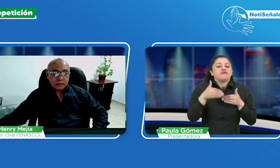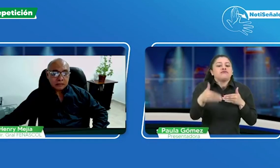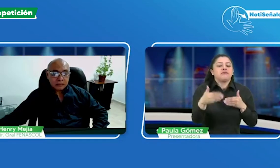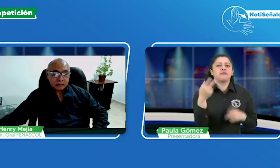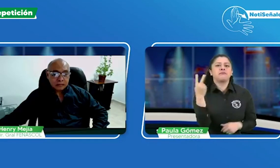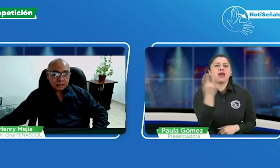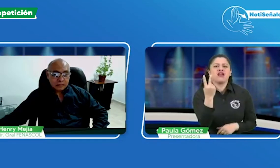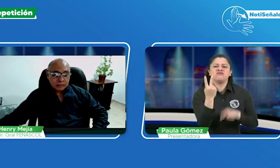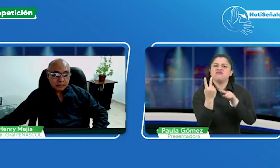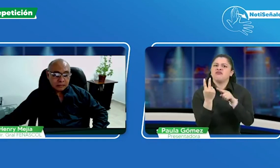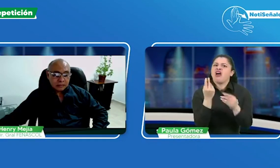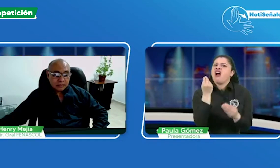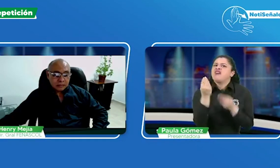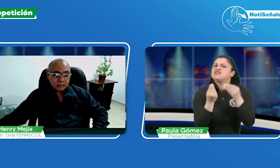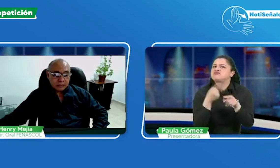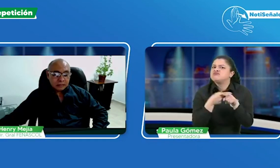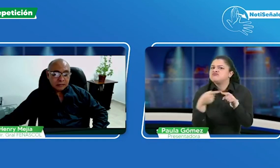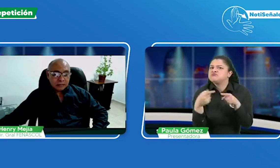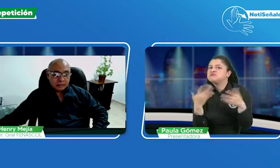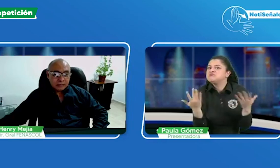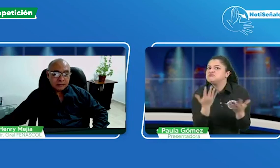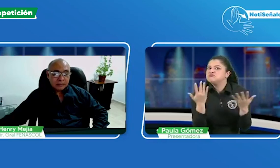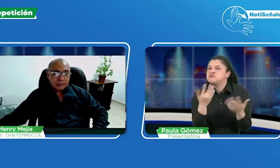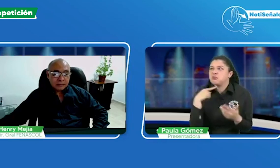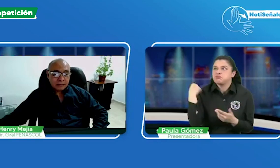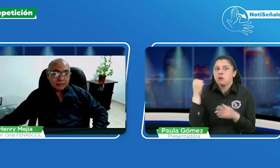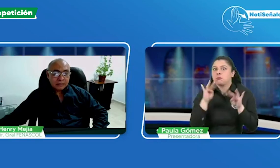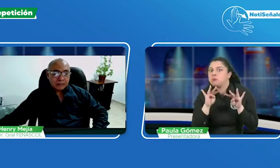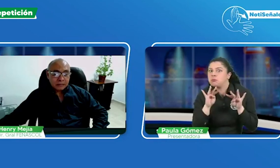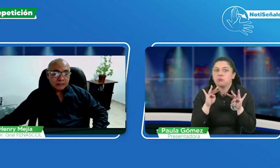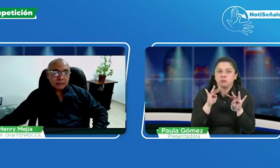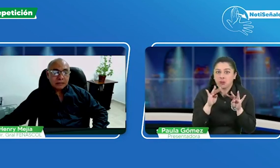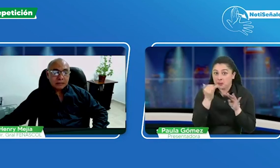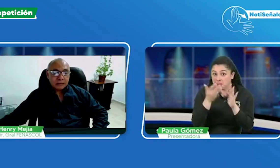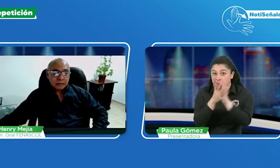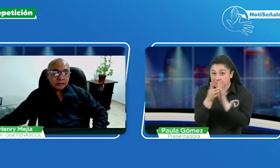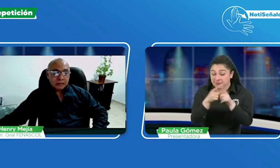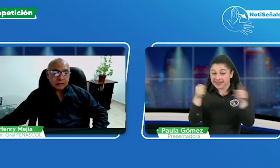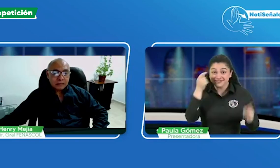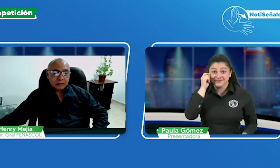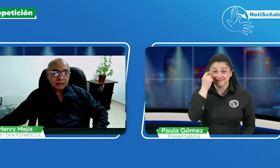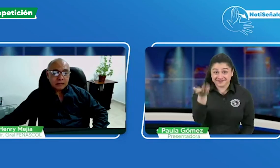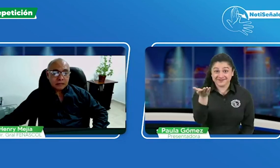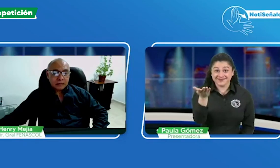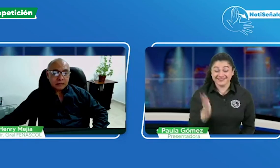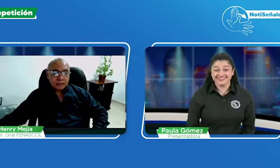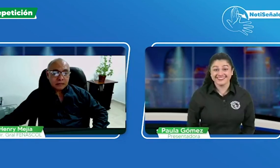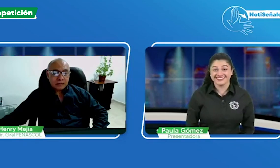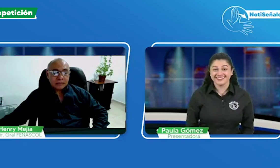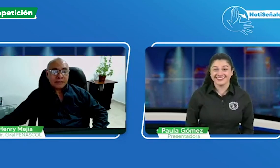Pero esta semana, el día viernes, también nos vamos a encontrar. ¿Qué podemos esperar el día viernes? Cuéntanos.